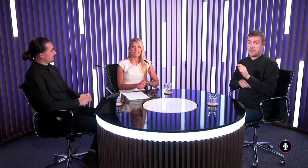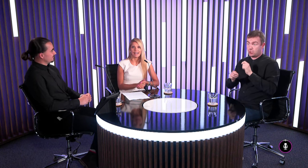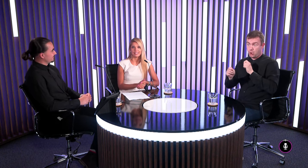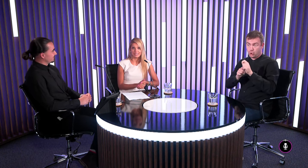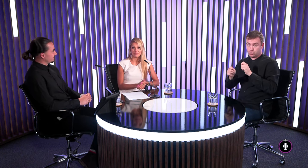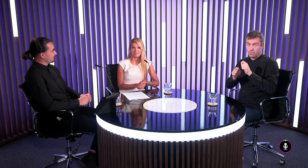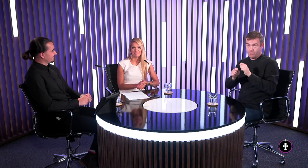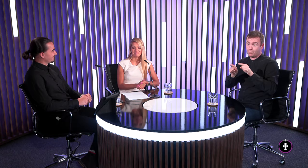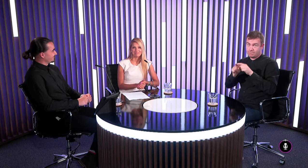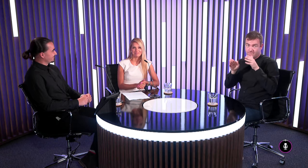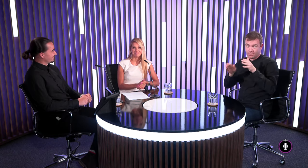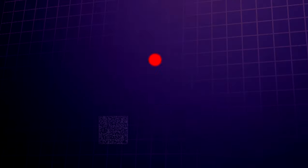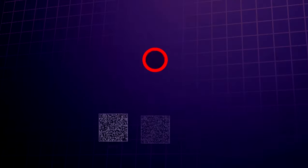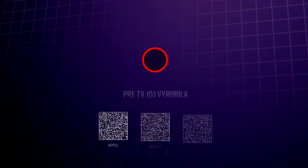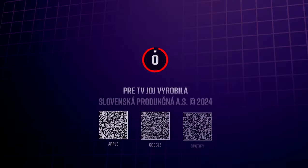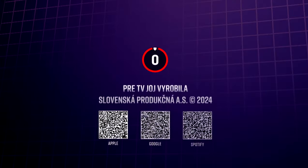venovaný aj im